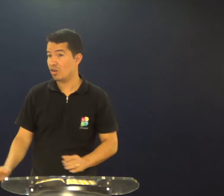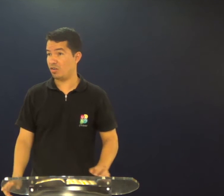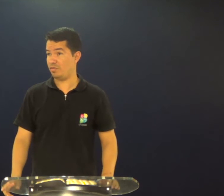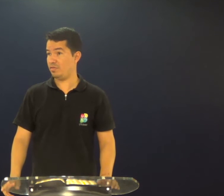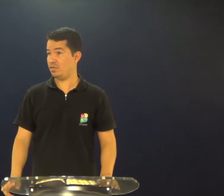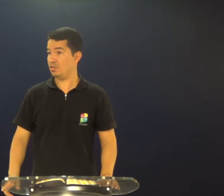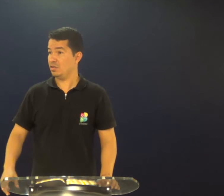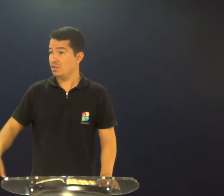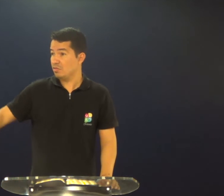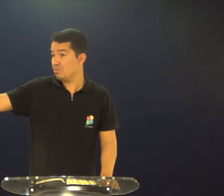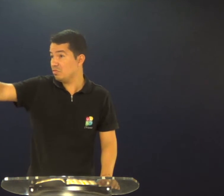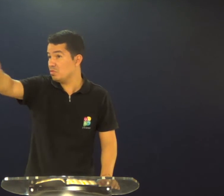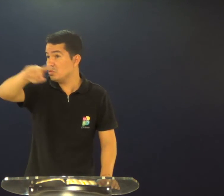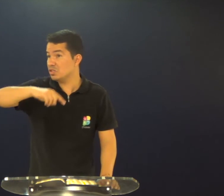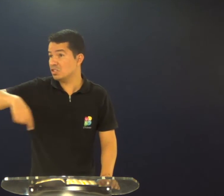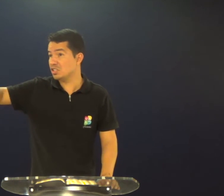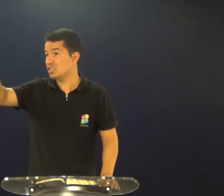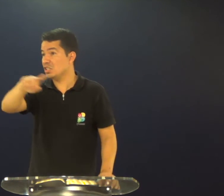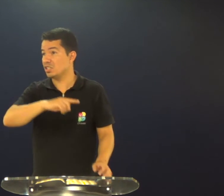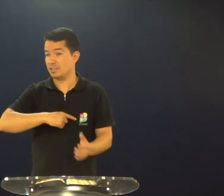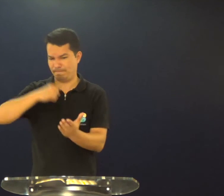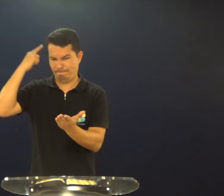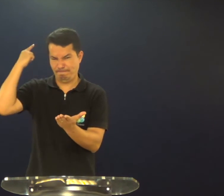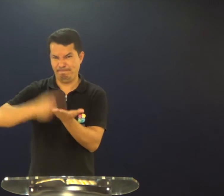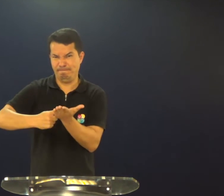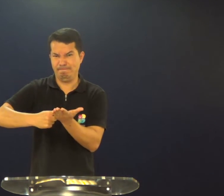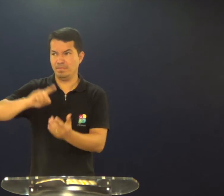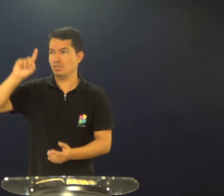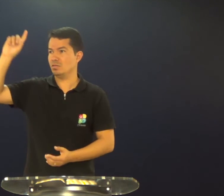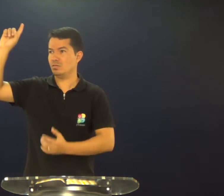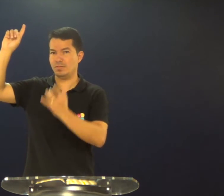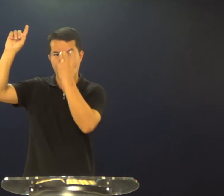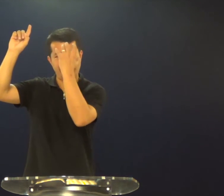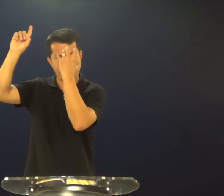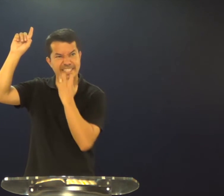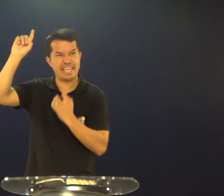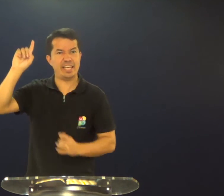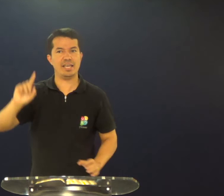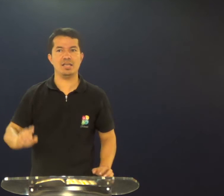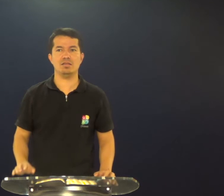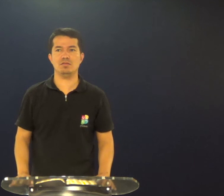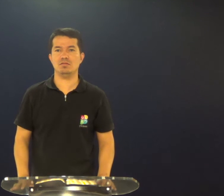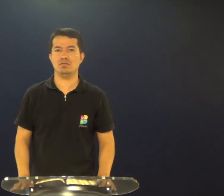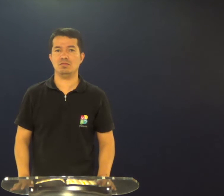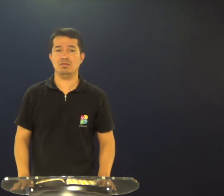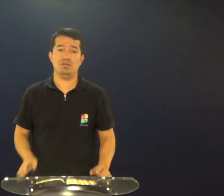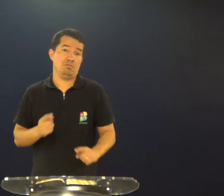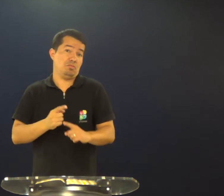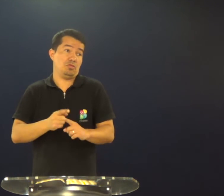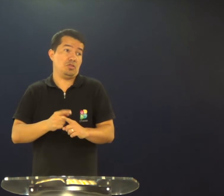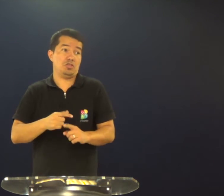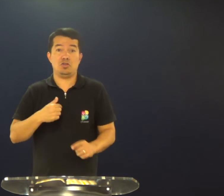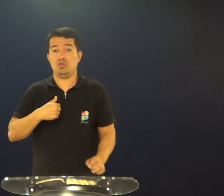Que é jovem? Nós temos que ter um compromisso sério com Deus,